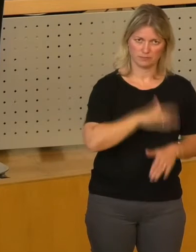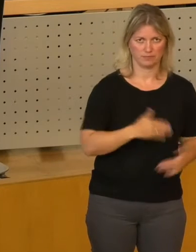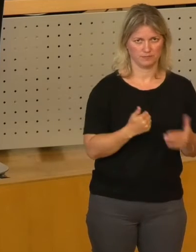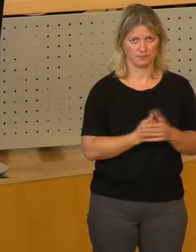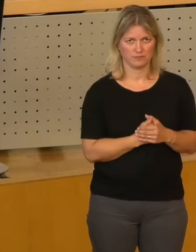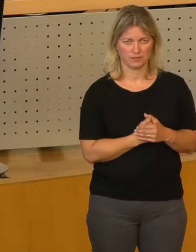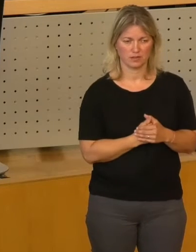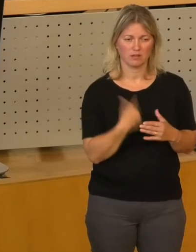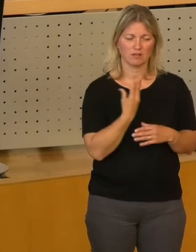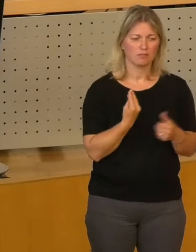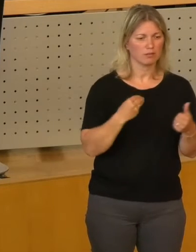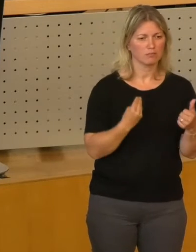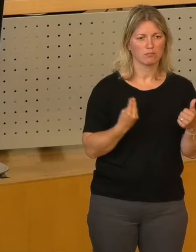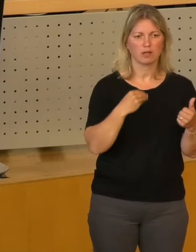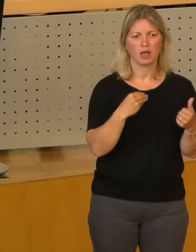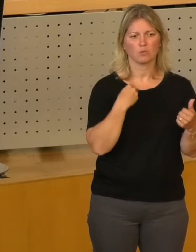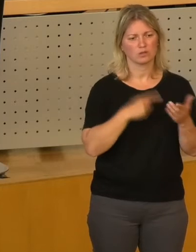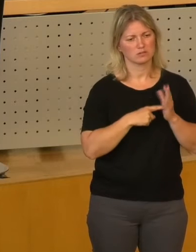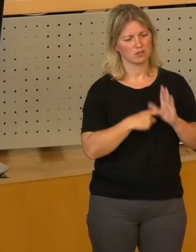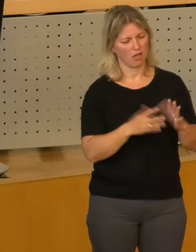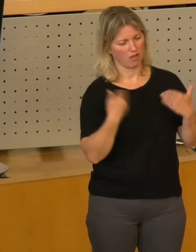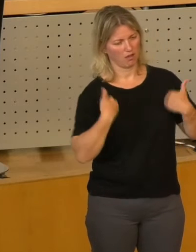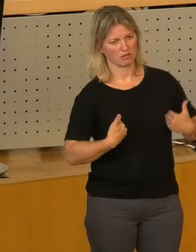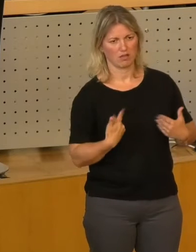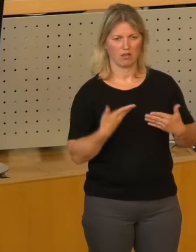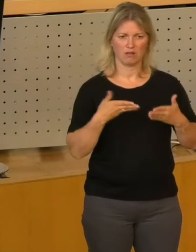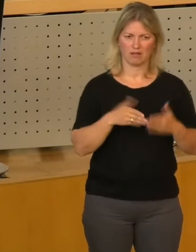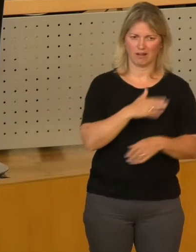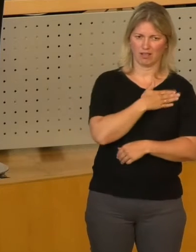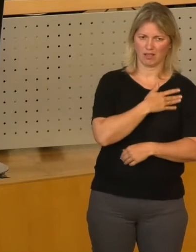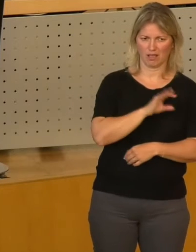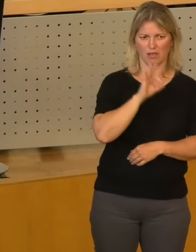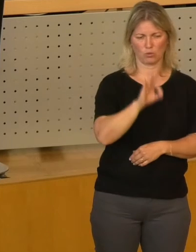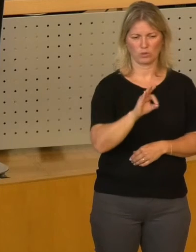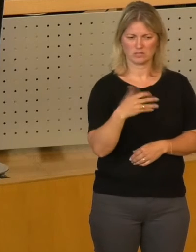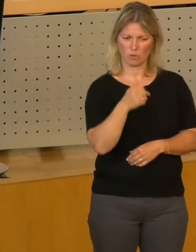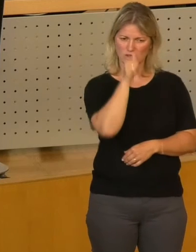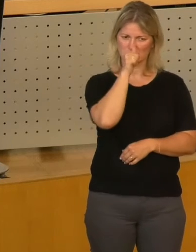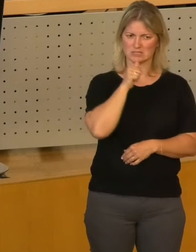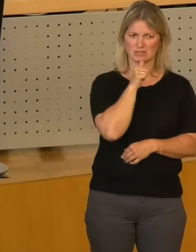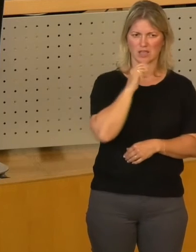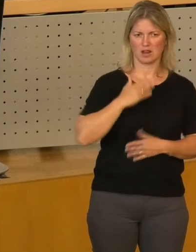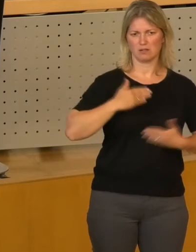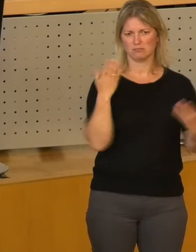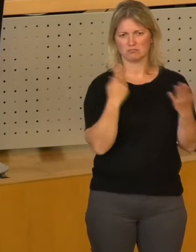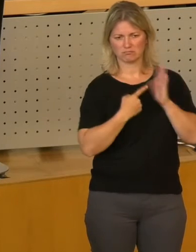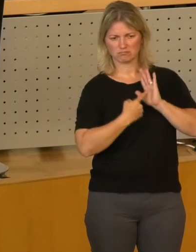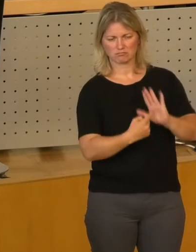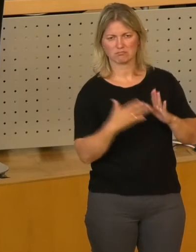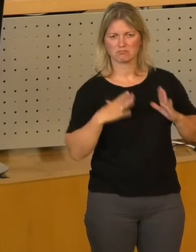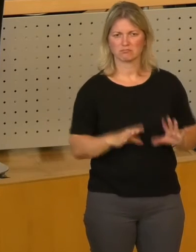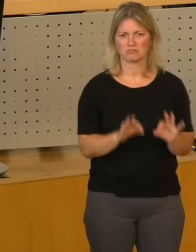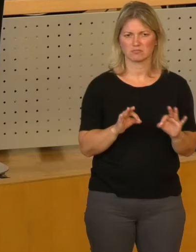diesem Großgehabe und auch diesen großherrschaftlichen Stil da hier zu positionieren.